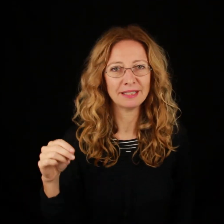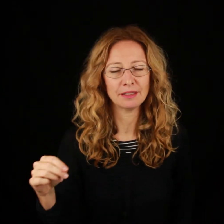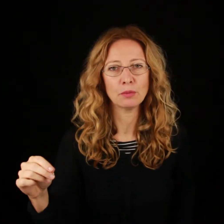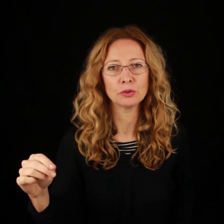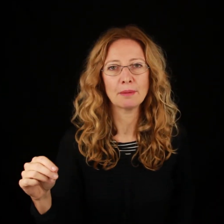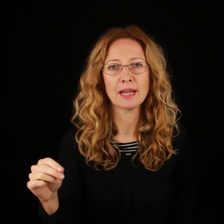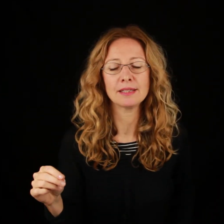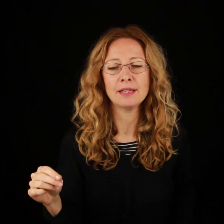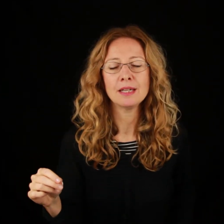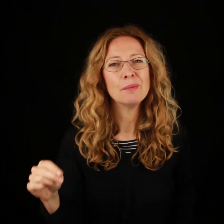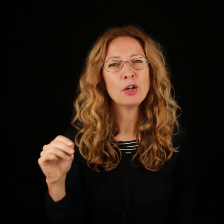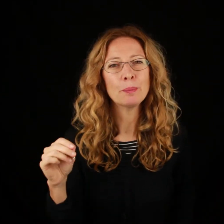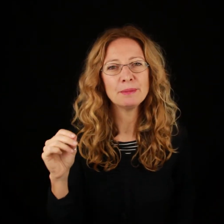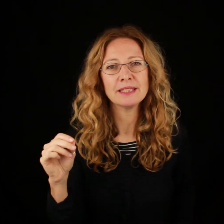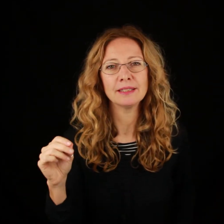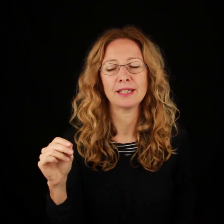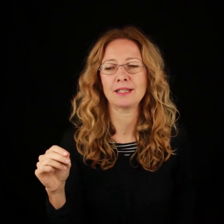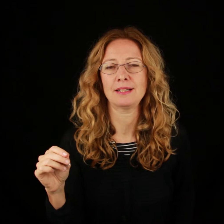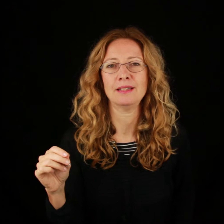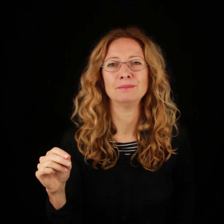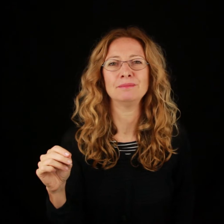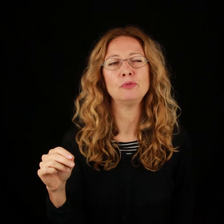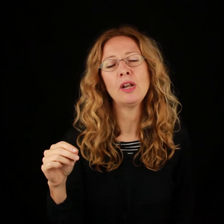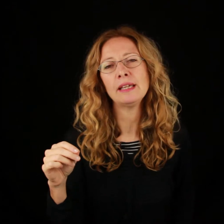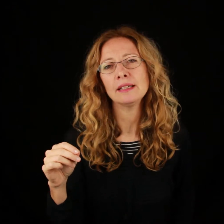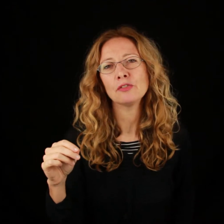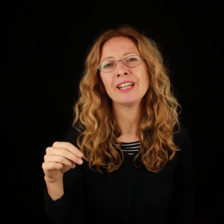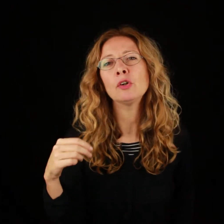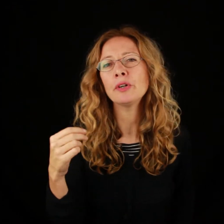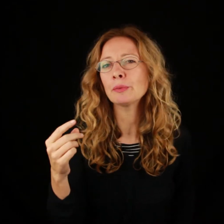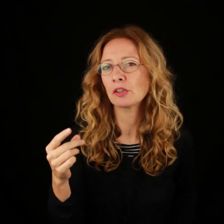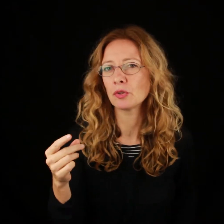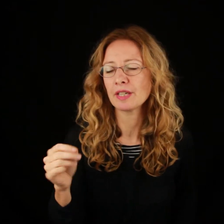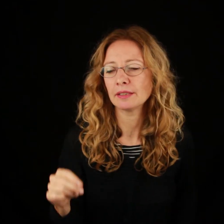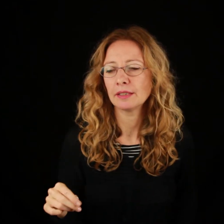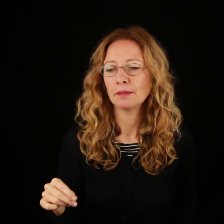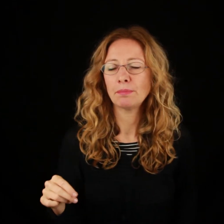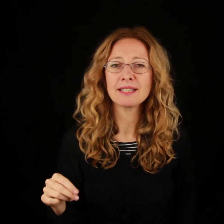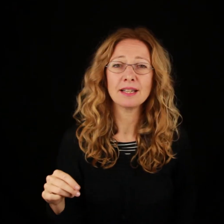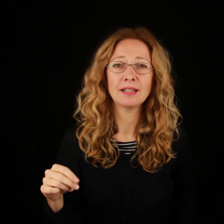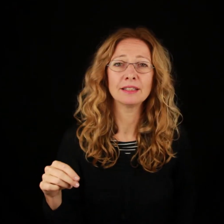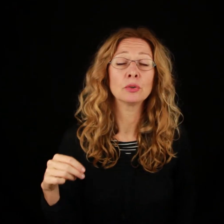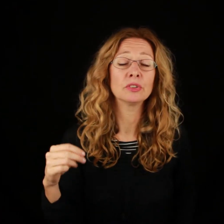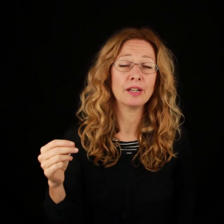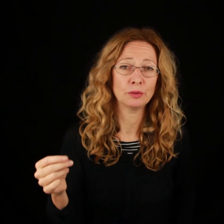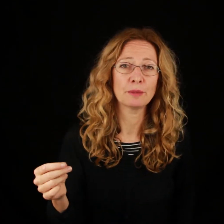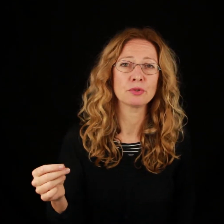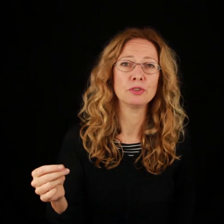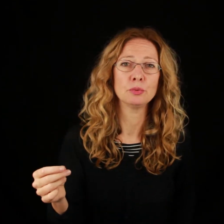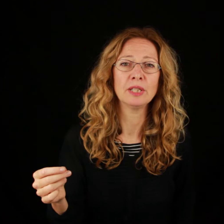mette in moto la macchina, però prima di andare a casa vuole fare ancora una cosa. Passa a incontrare una prostituta,